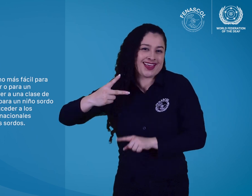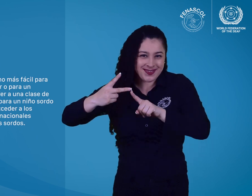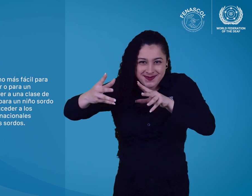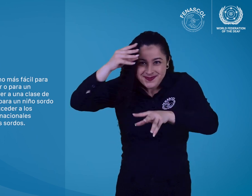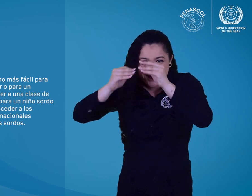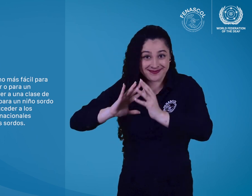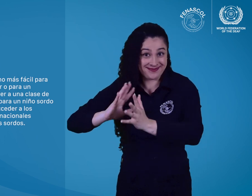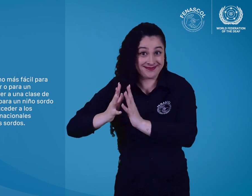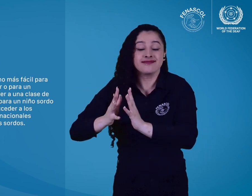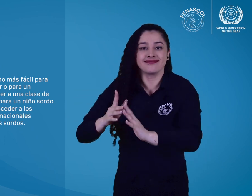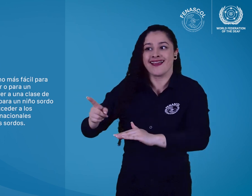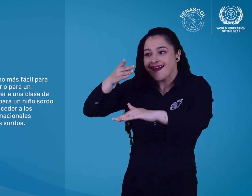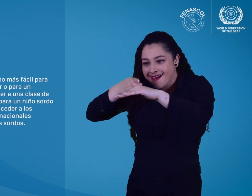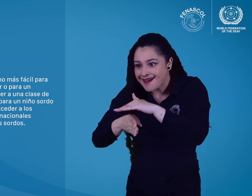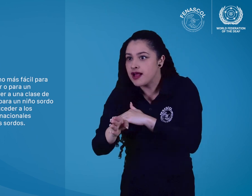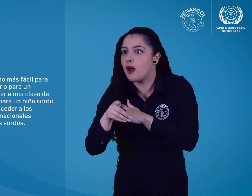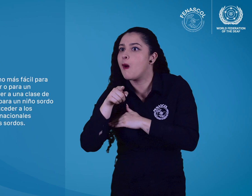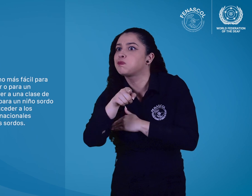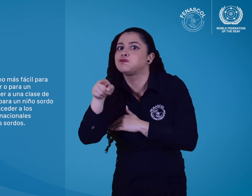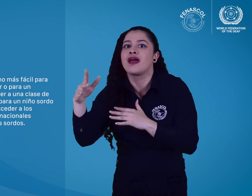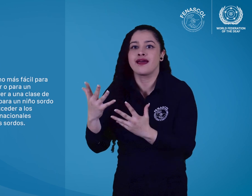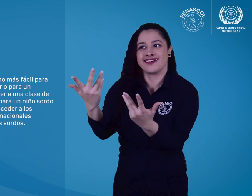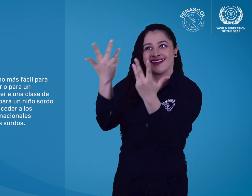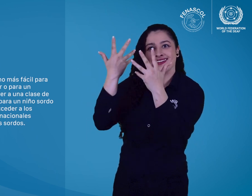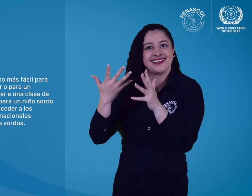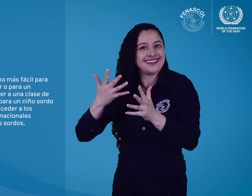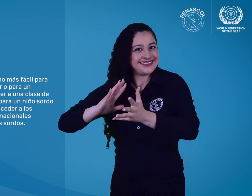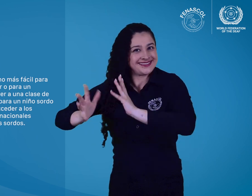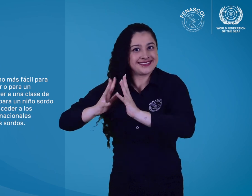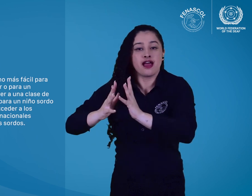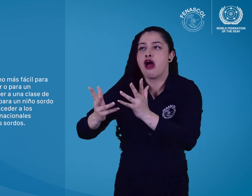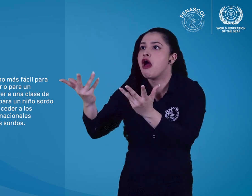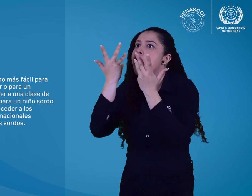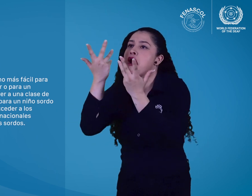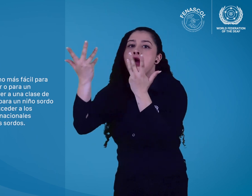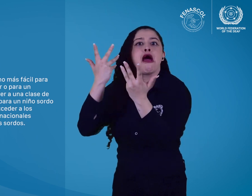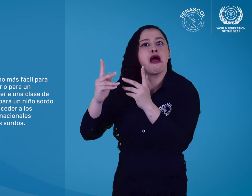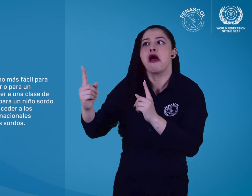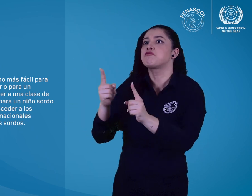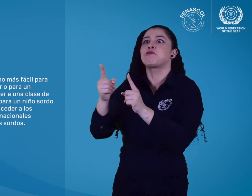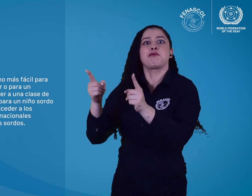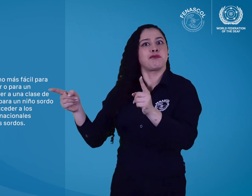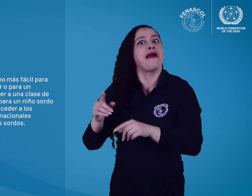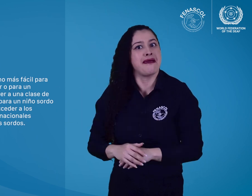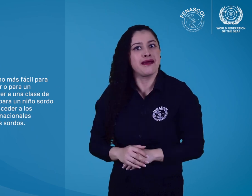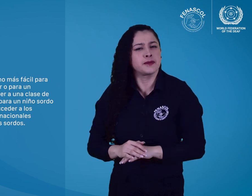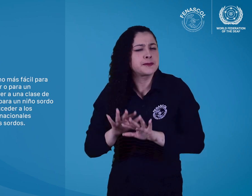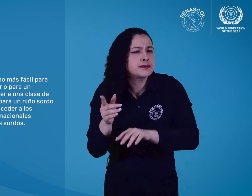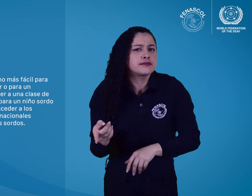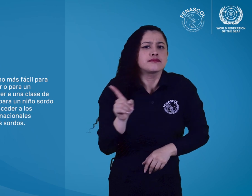para un estudiante universitario acceder a una clase de lengua de señas nacional que para